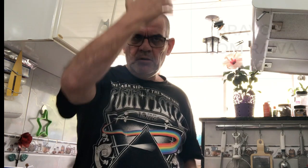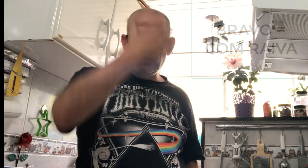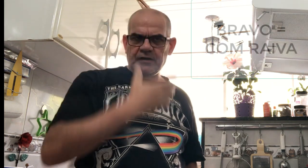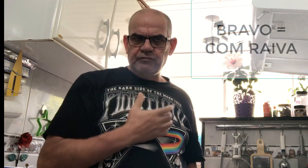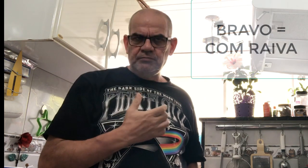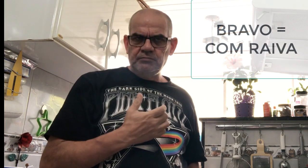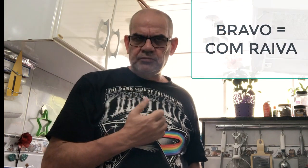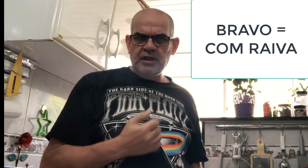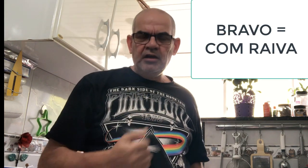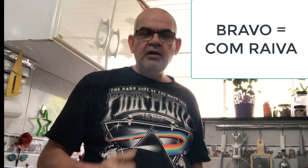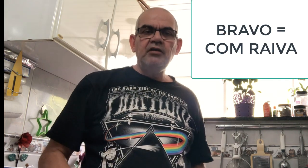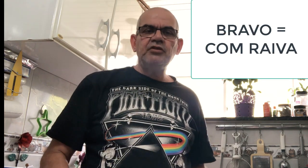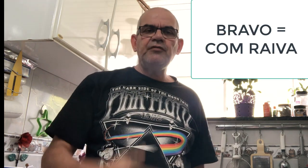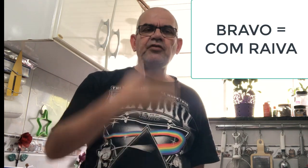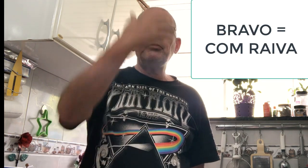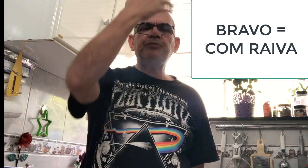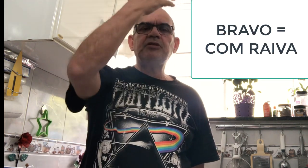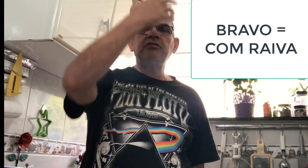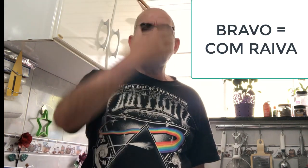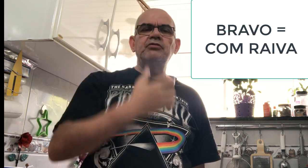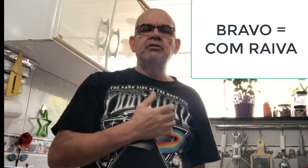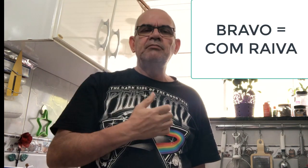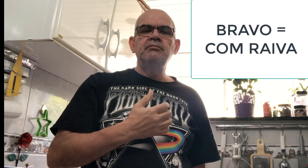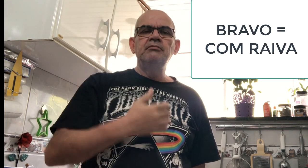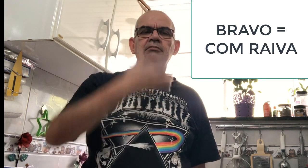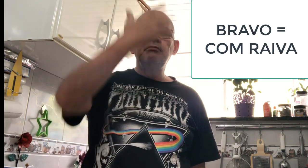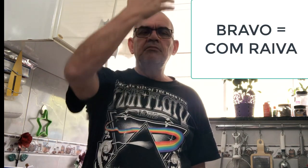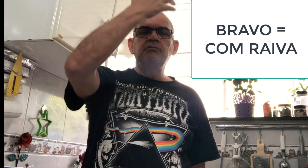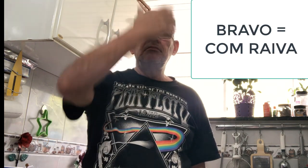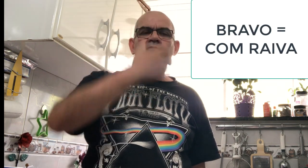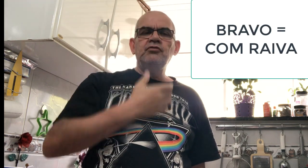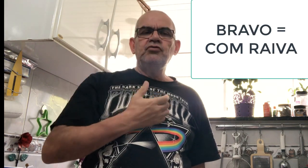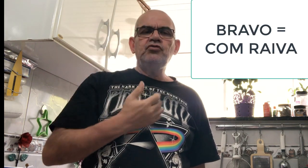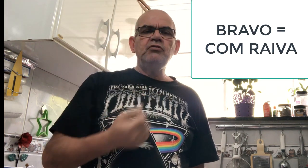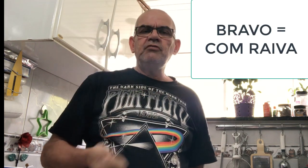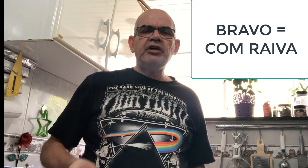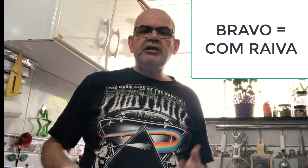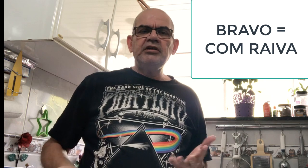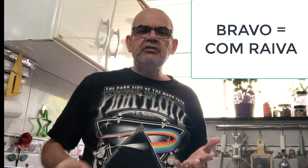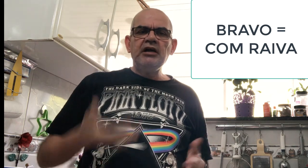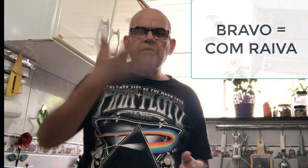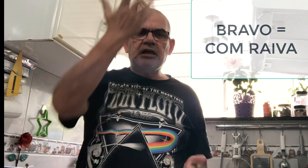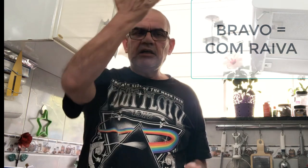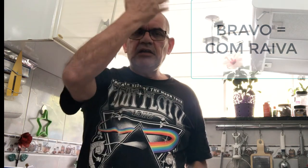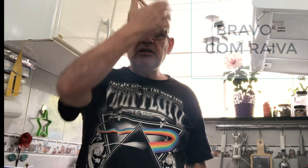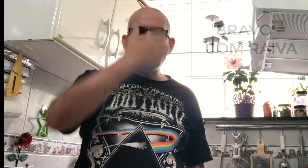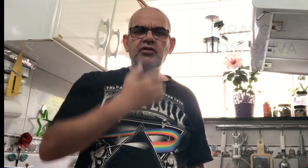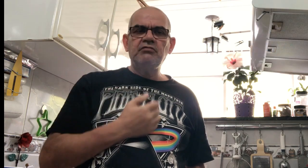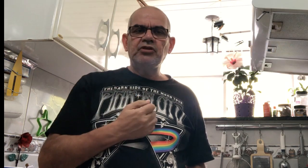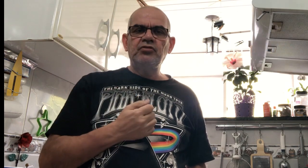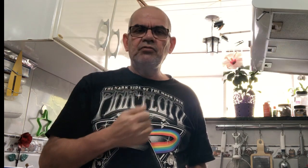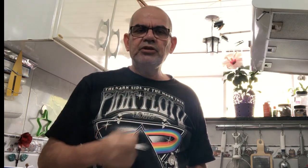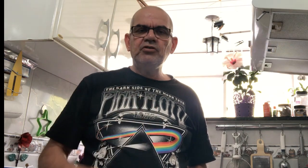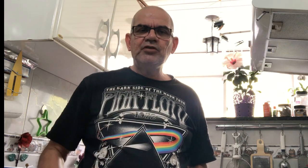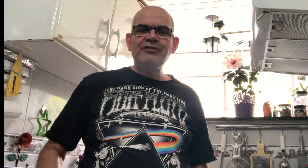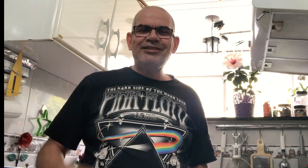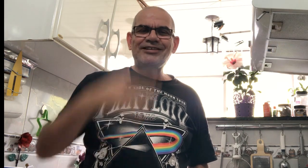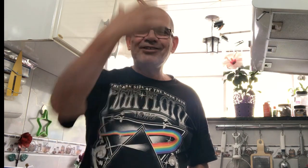Bravo. Tá? Se você fizer uma expressão neutra, o surdo não vai entender o que ele quer dizer com isso. Ou então, se você fizer assim,